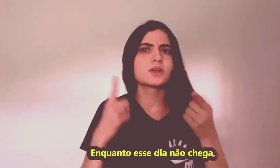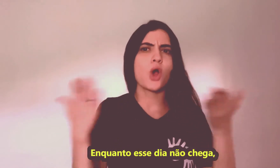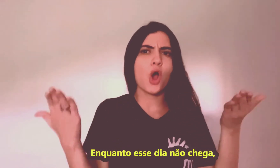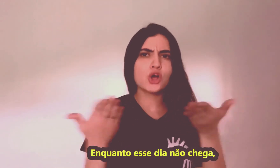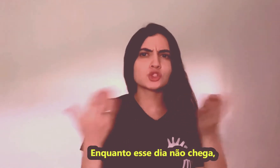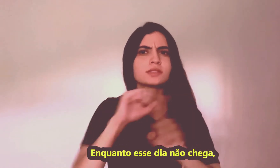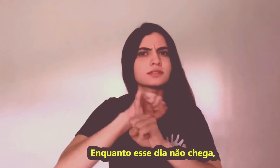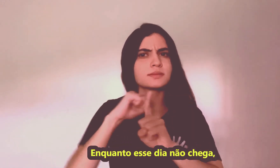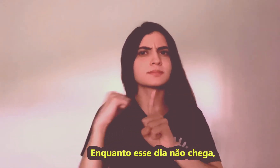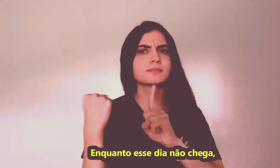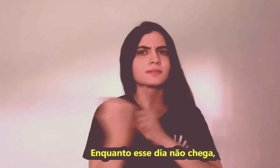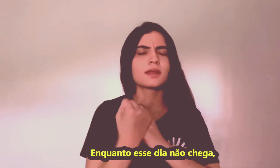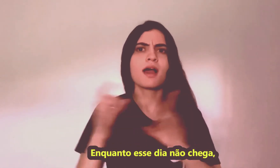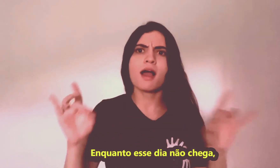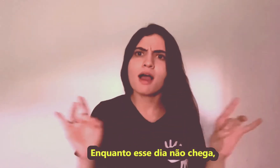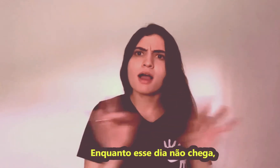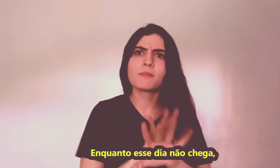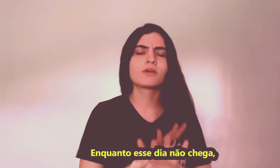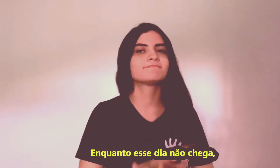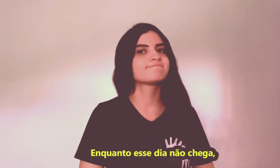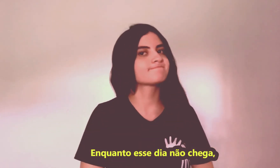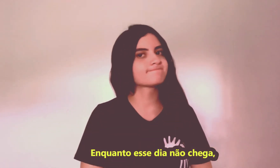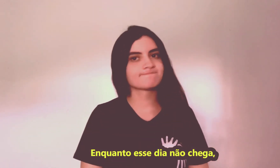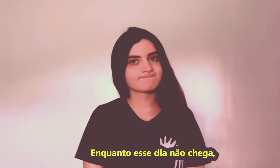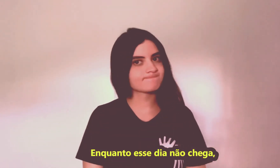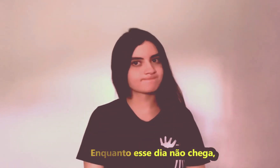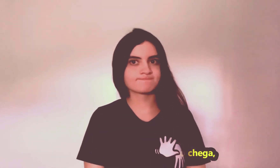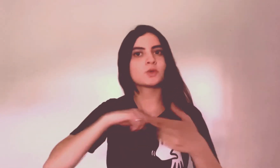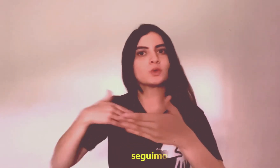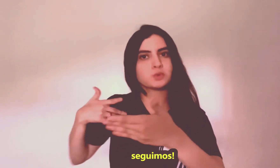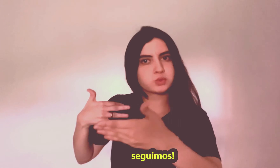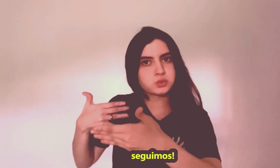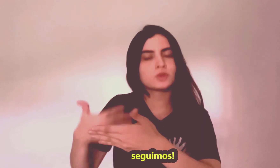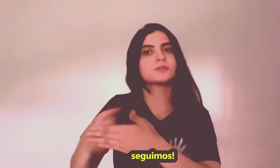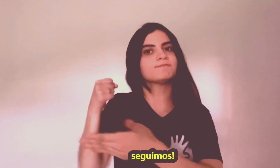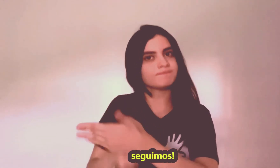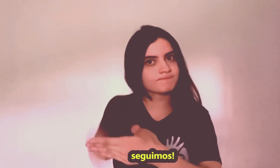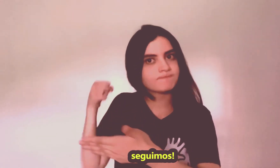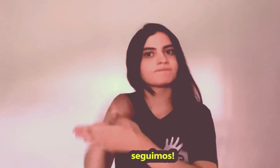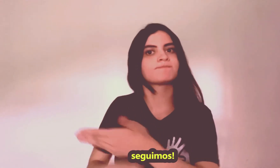Enquanto este dia não chega, seguimos.